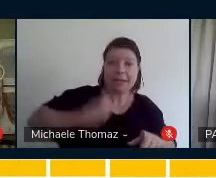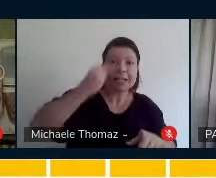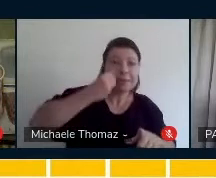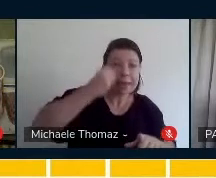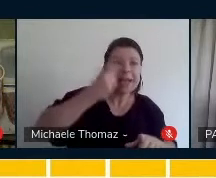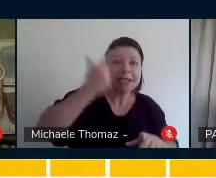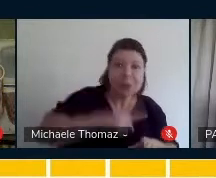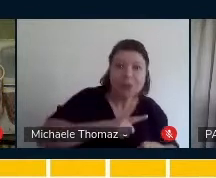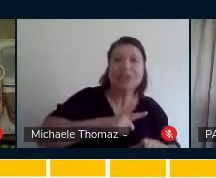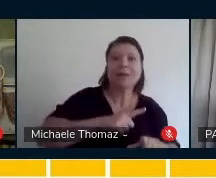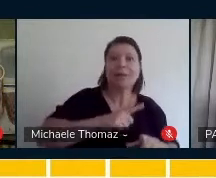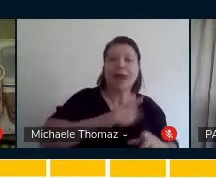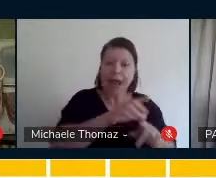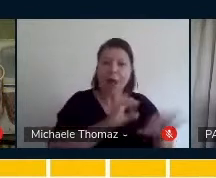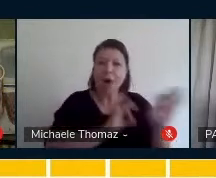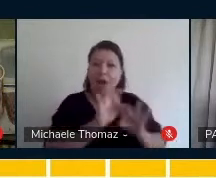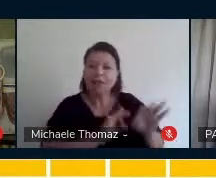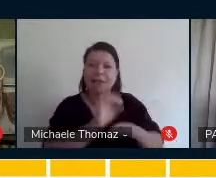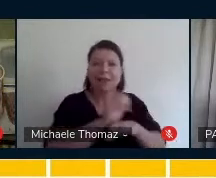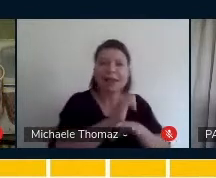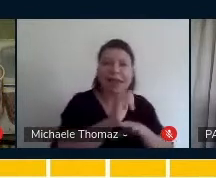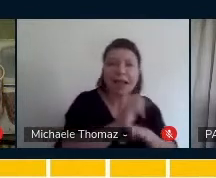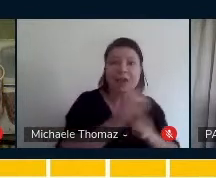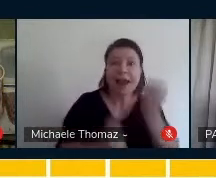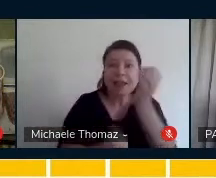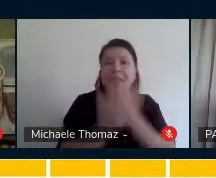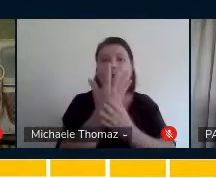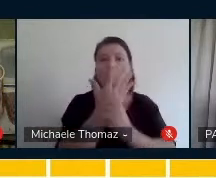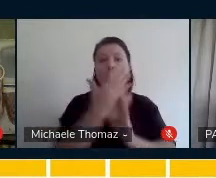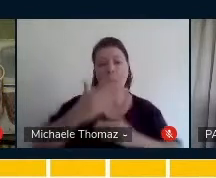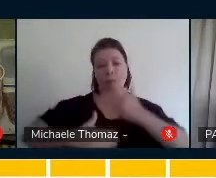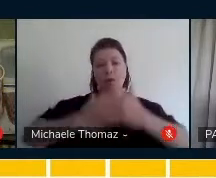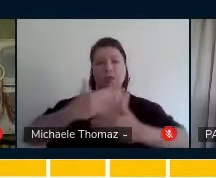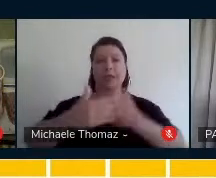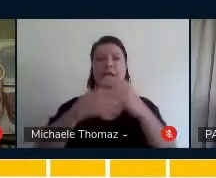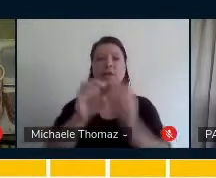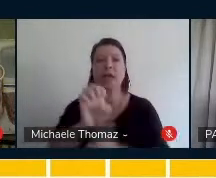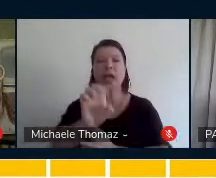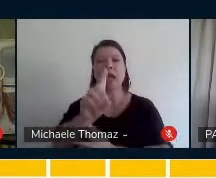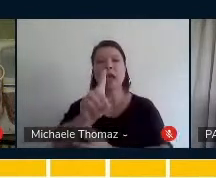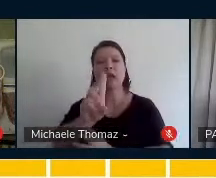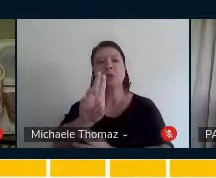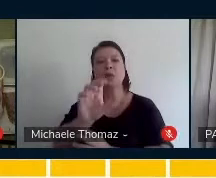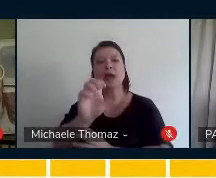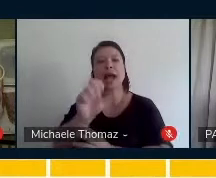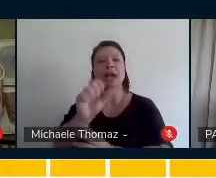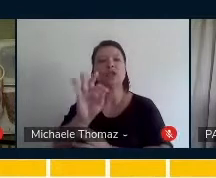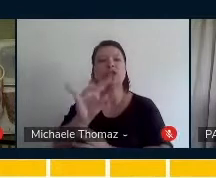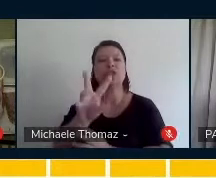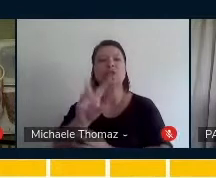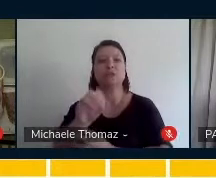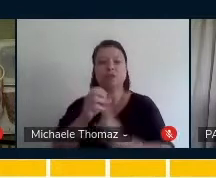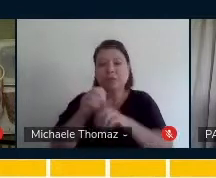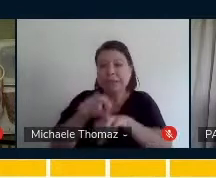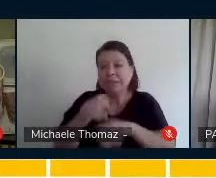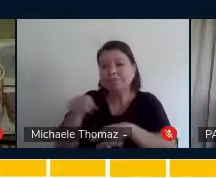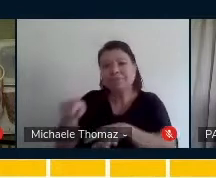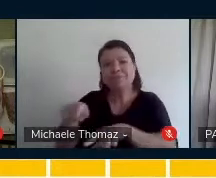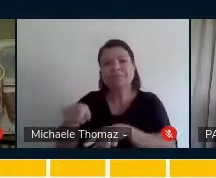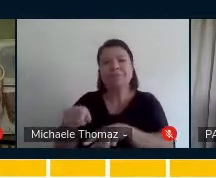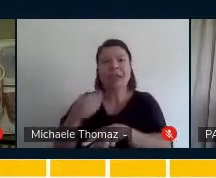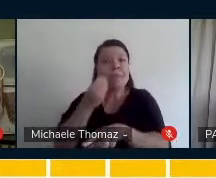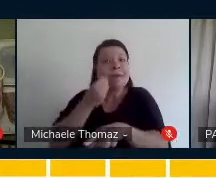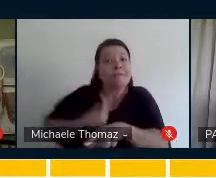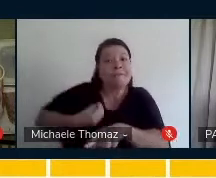organiza, Eu, enquanto educadora, estou organizando processos educativos, a Paula está tendo vivências e isso culmina